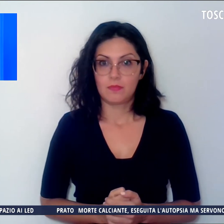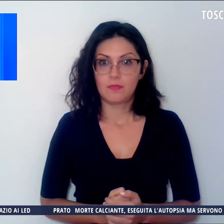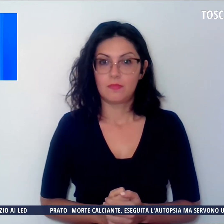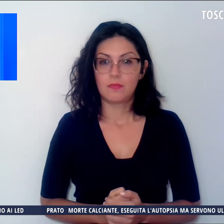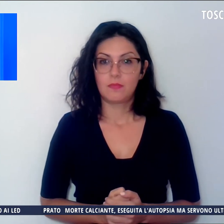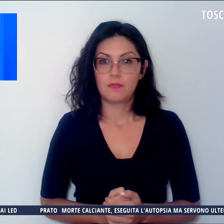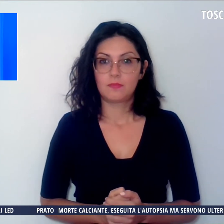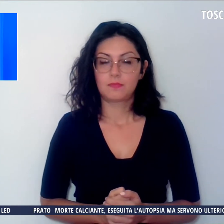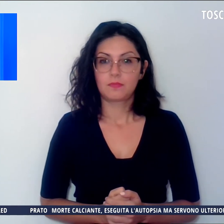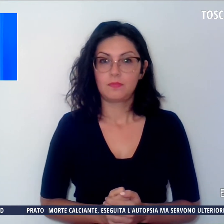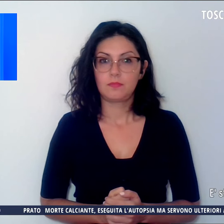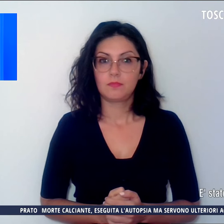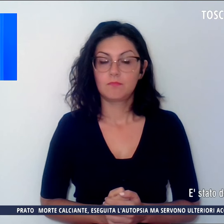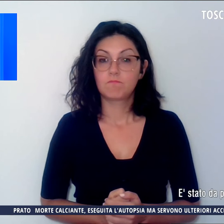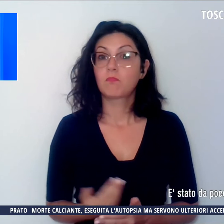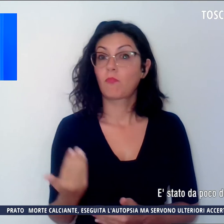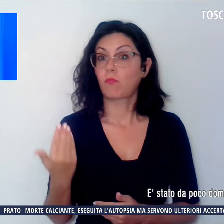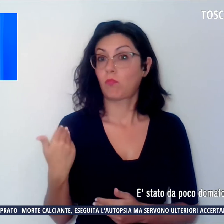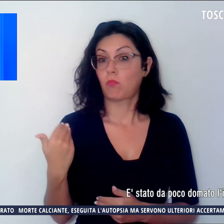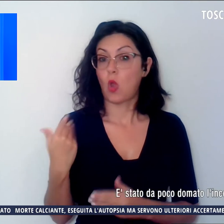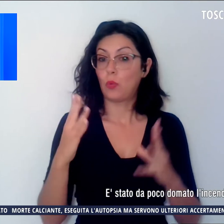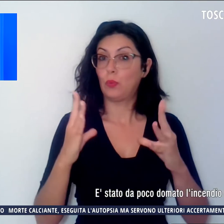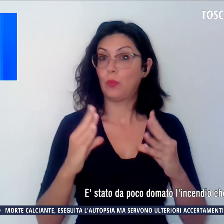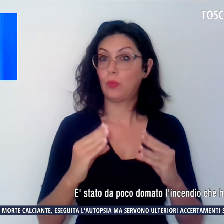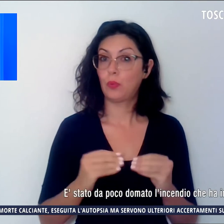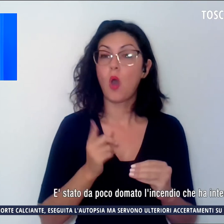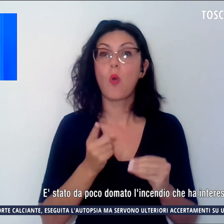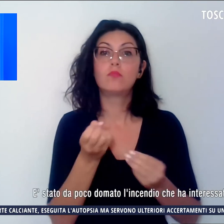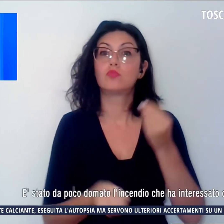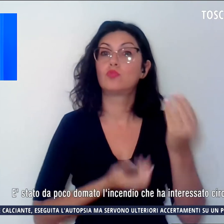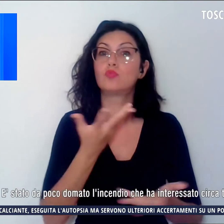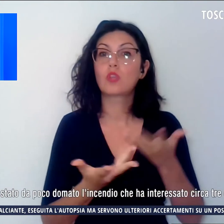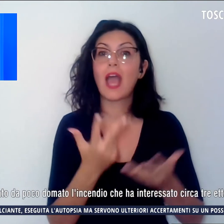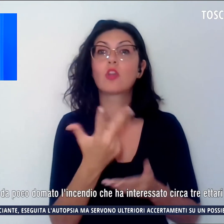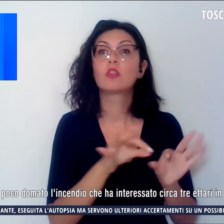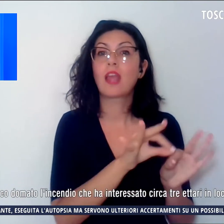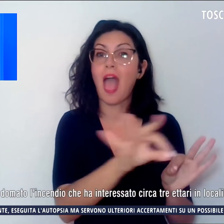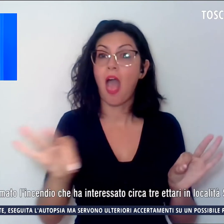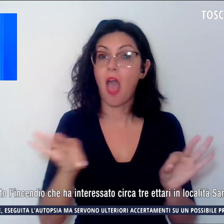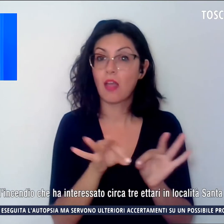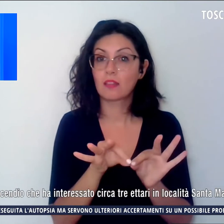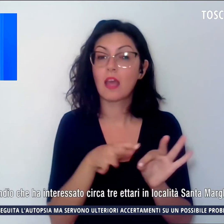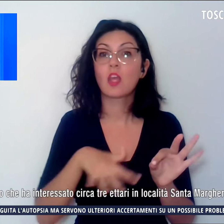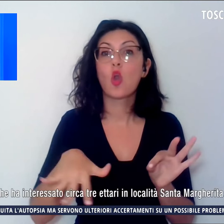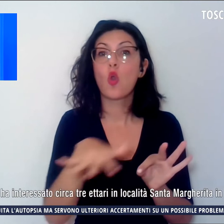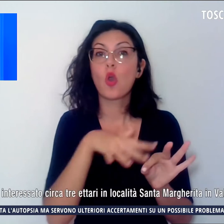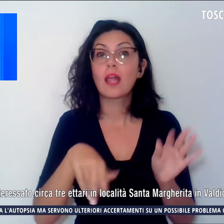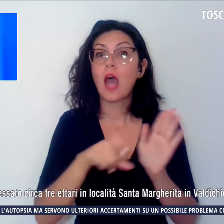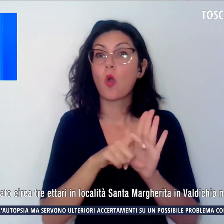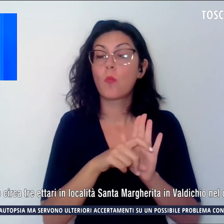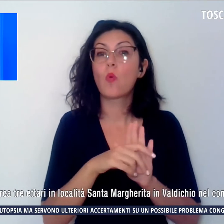Ed è stato da poco domato l'incendio che ha interessato circa 3 ettari in località. Siamo nel comune di Castiglion